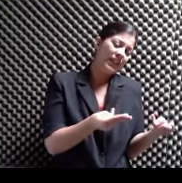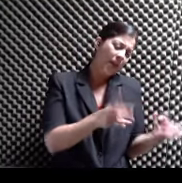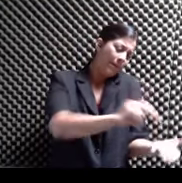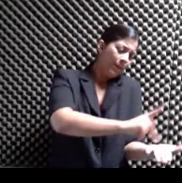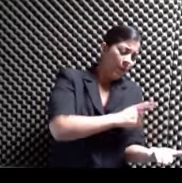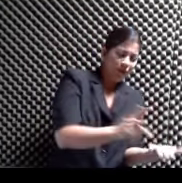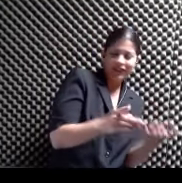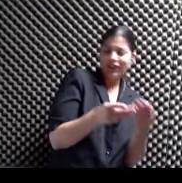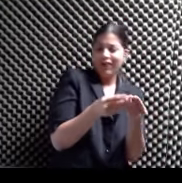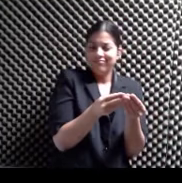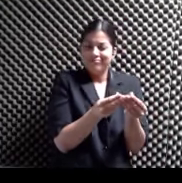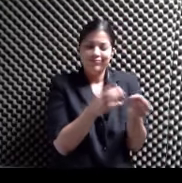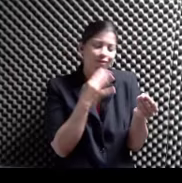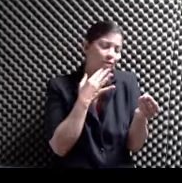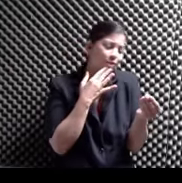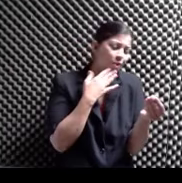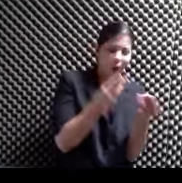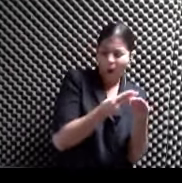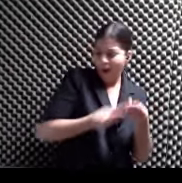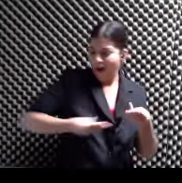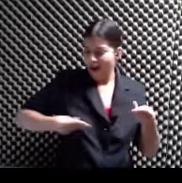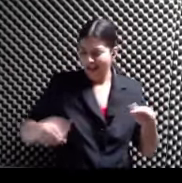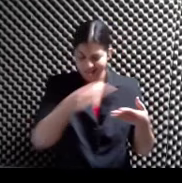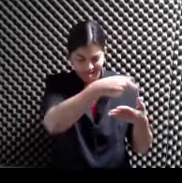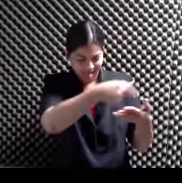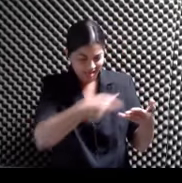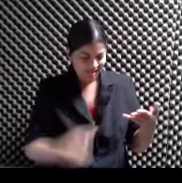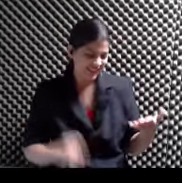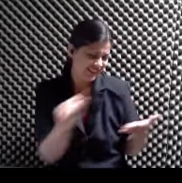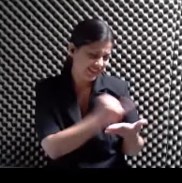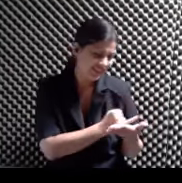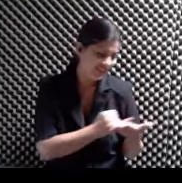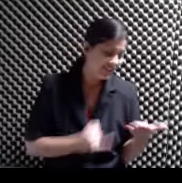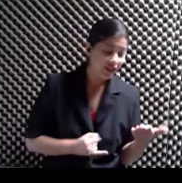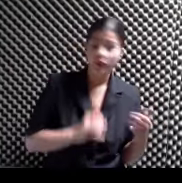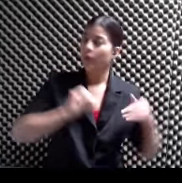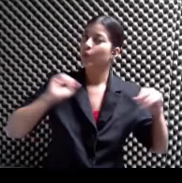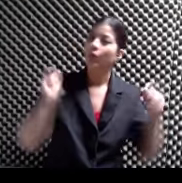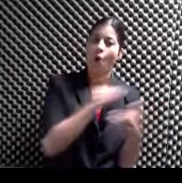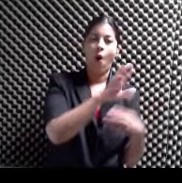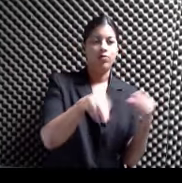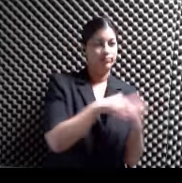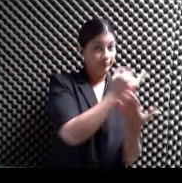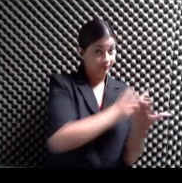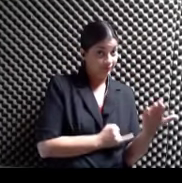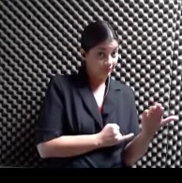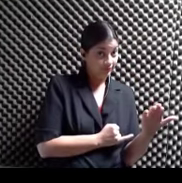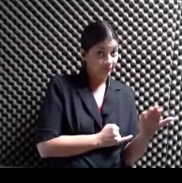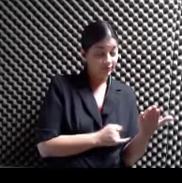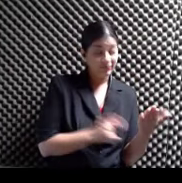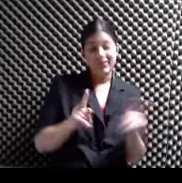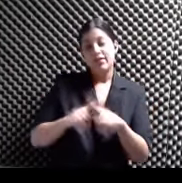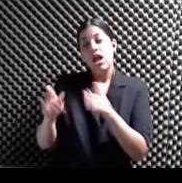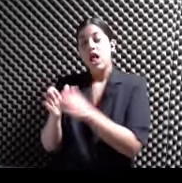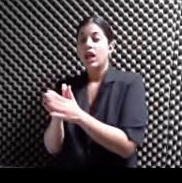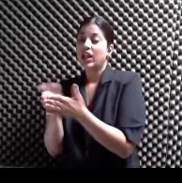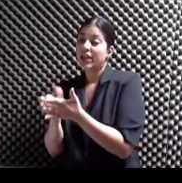textura El color Los materiales El diseño tipográfico Mientras que un libro De editorial Que